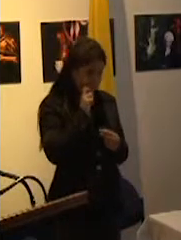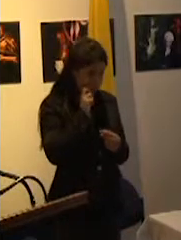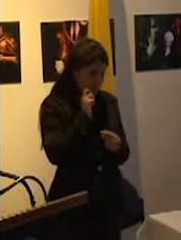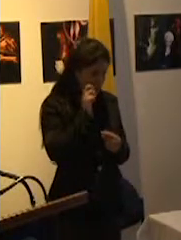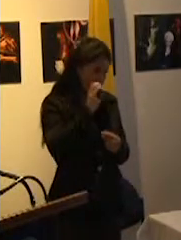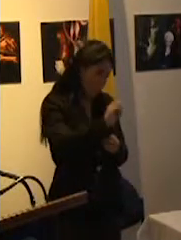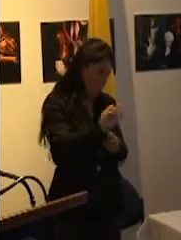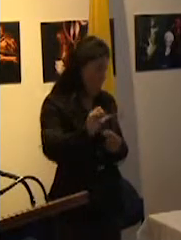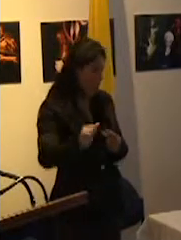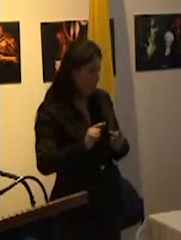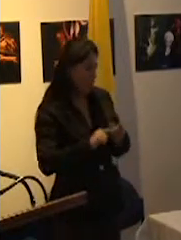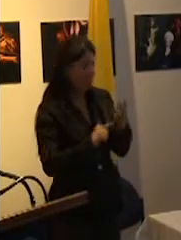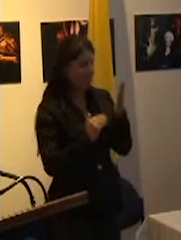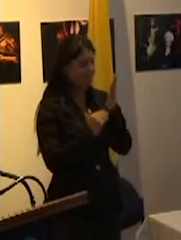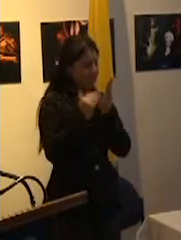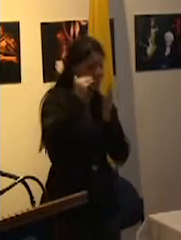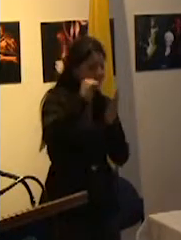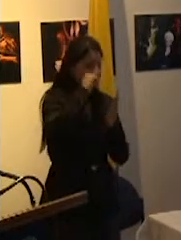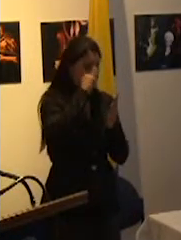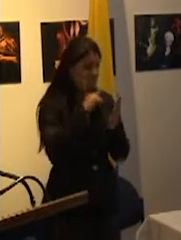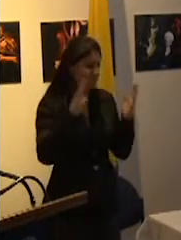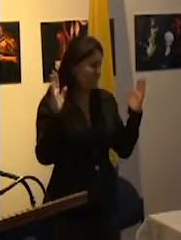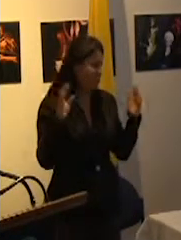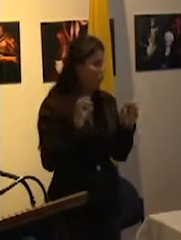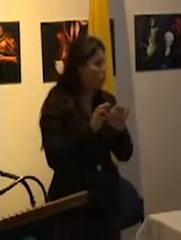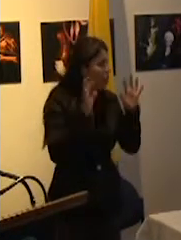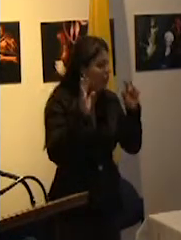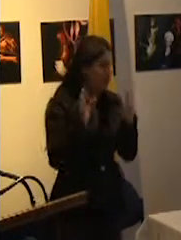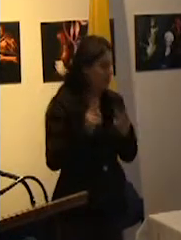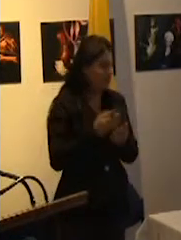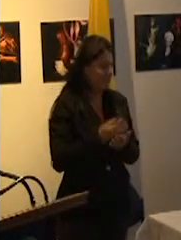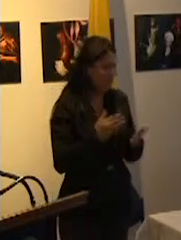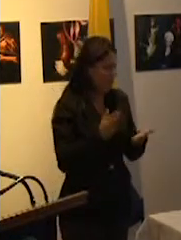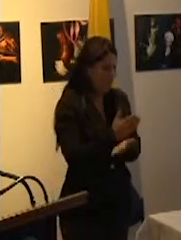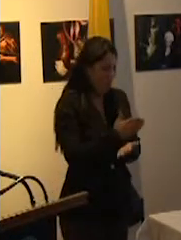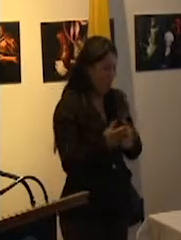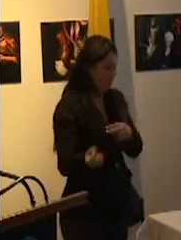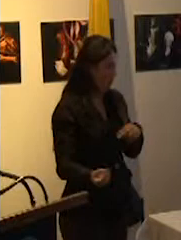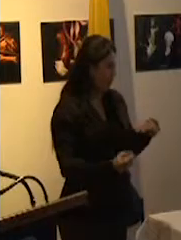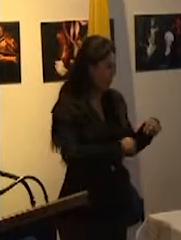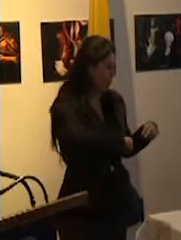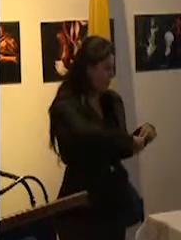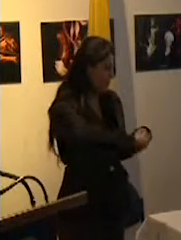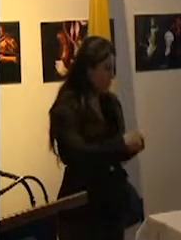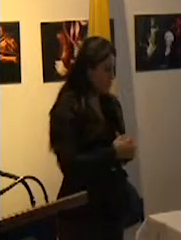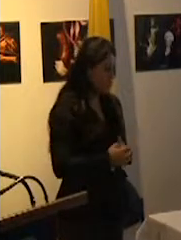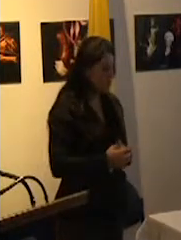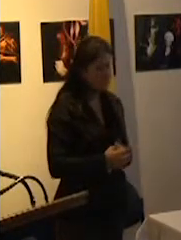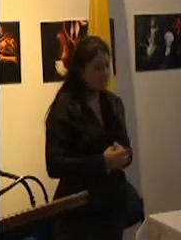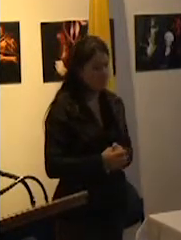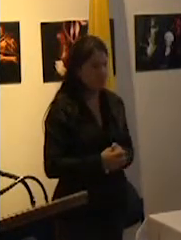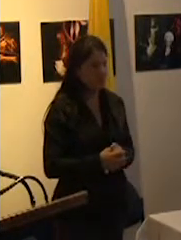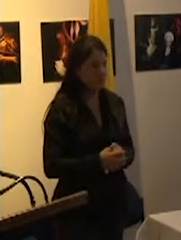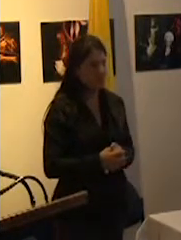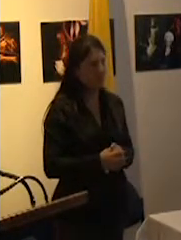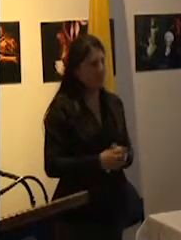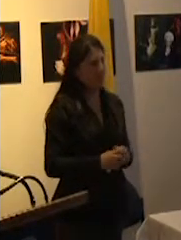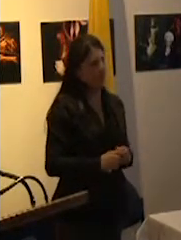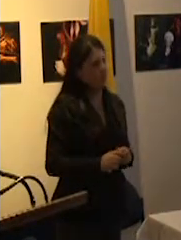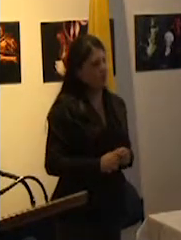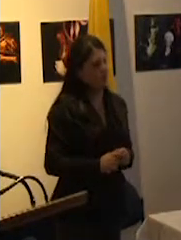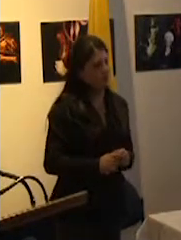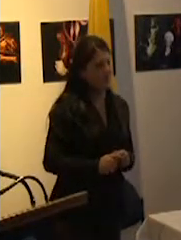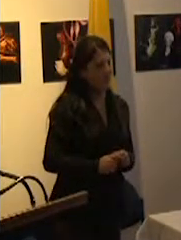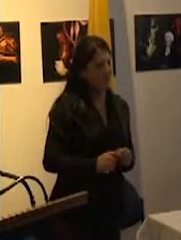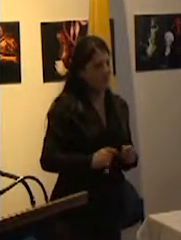fortuna. La educación es a la vez una cuestión de Estado y de la sociedad en su conjunto ya que